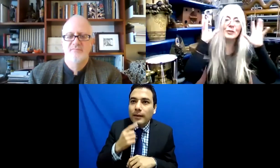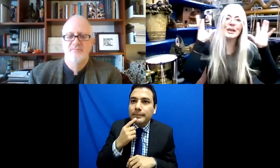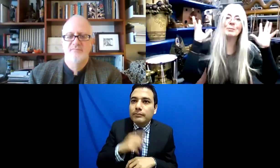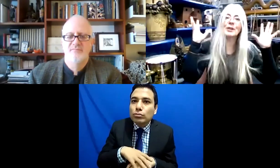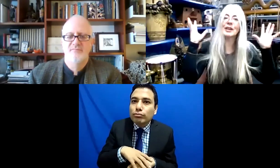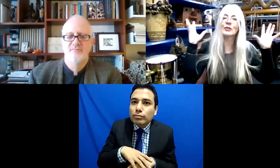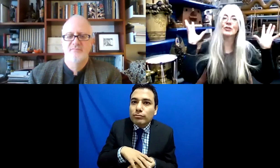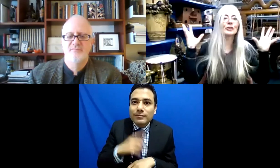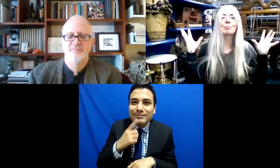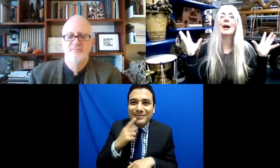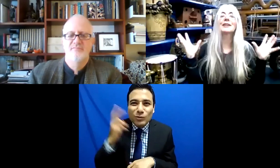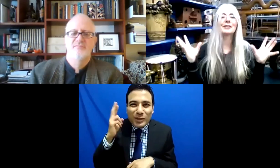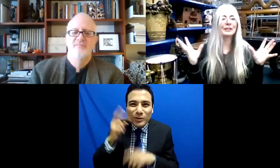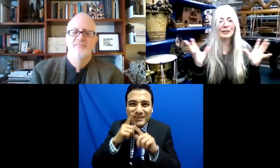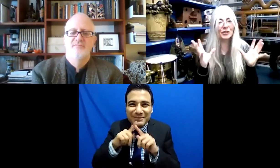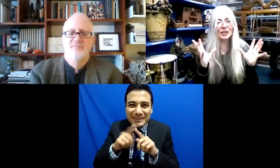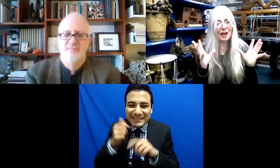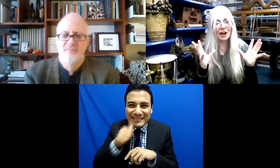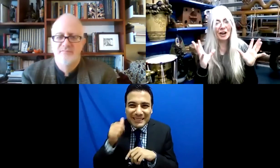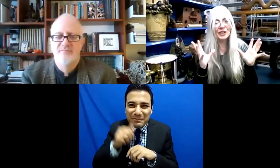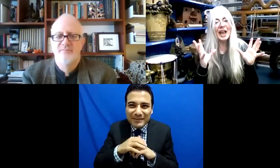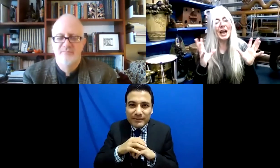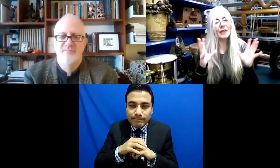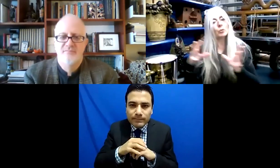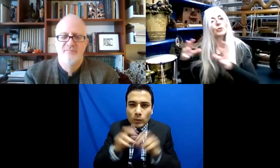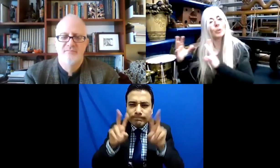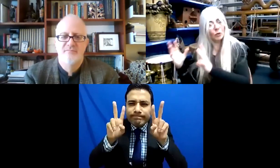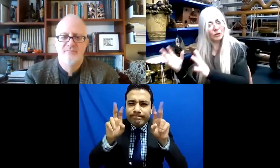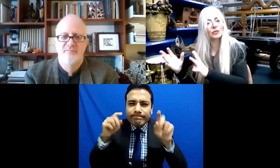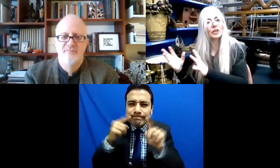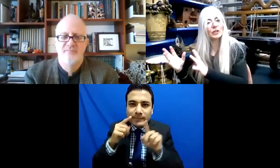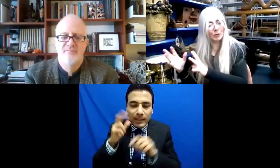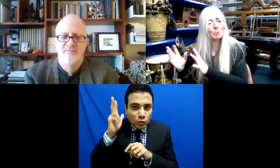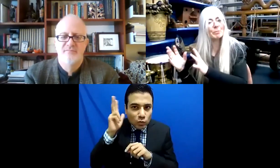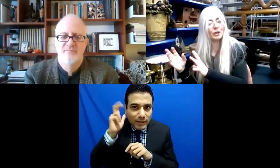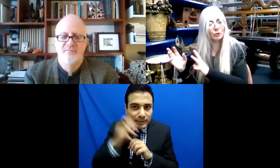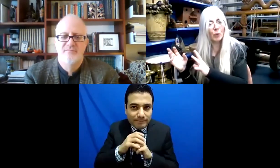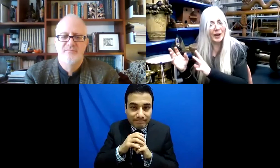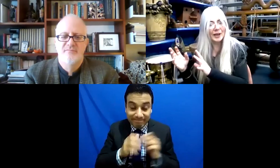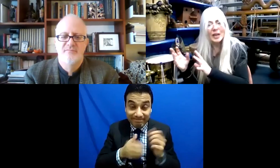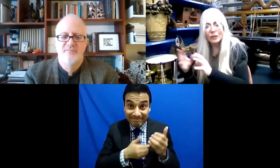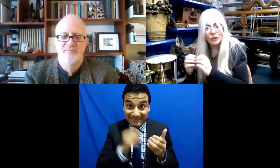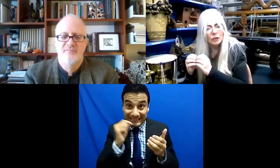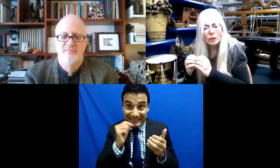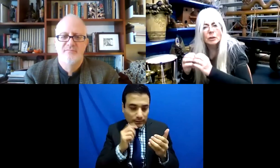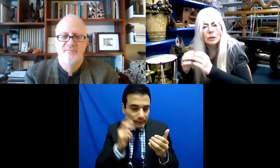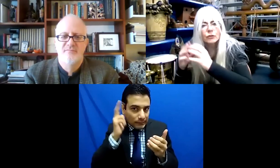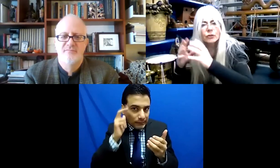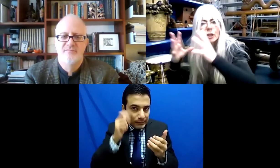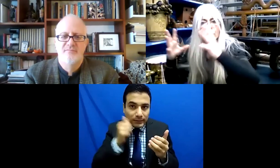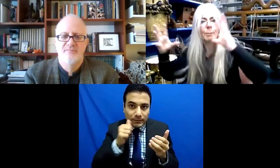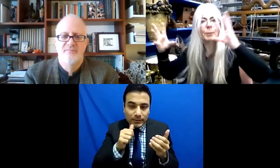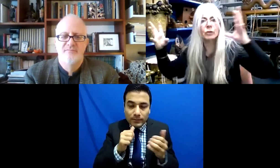con sonido. Tiene que ver con escuchar al bebé. Y eso expande las cosas. Entonces, y